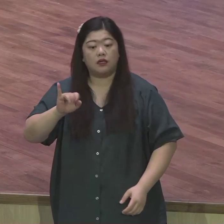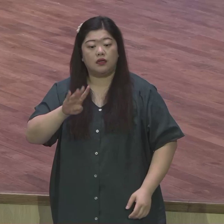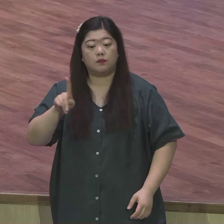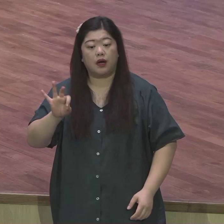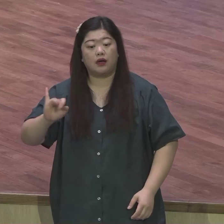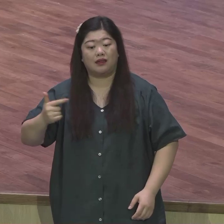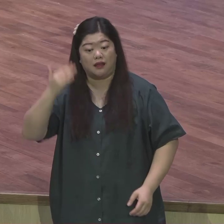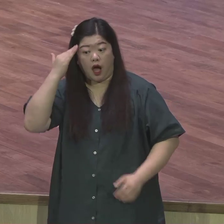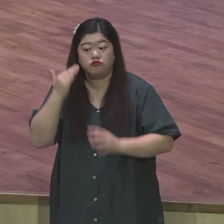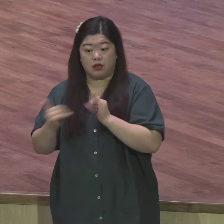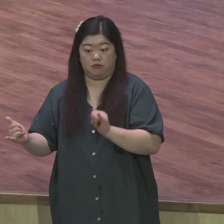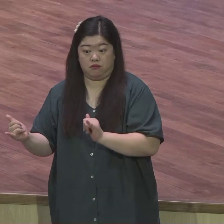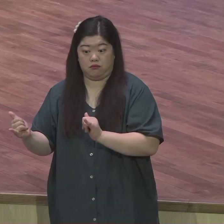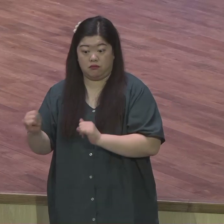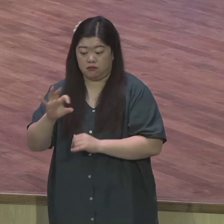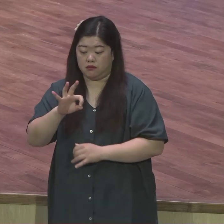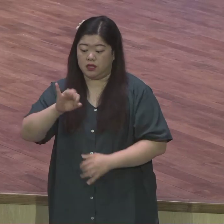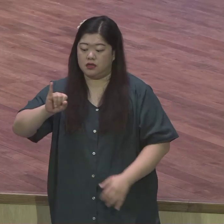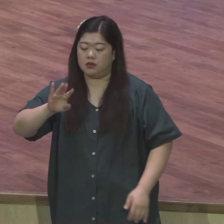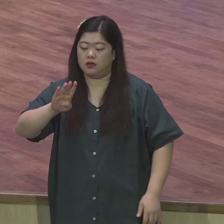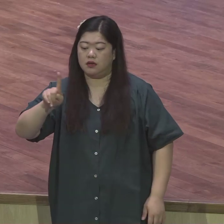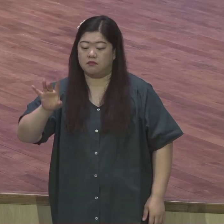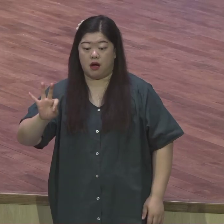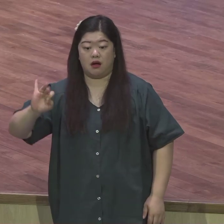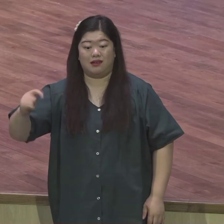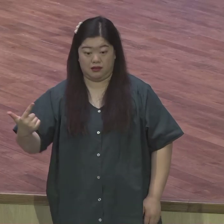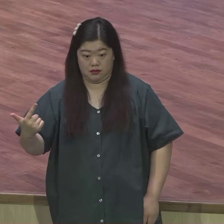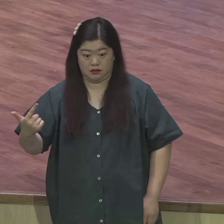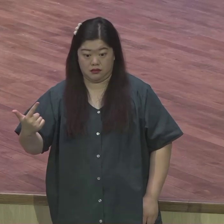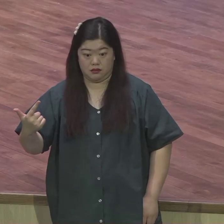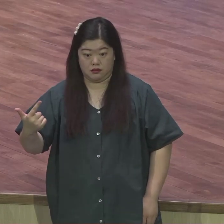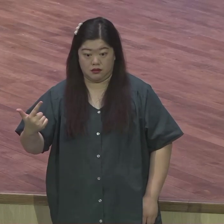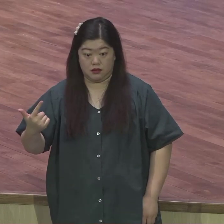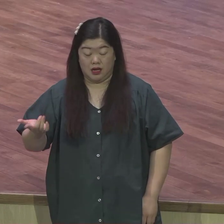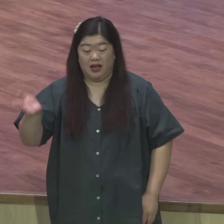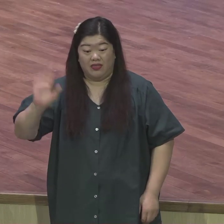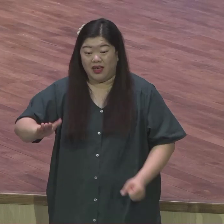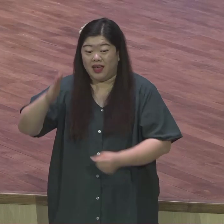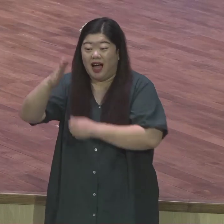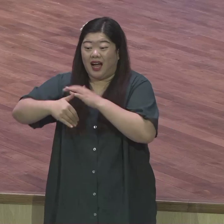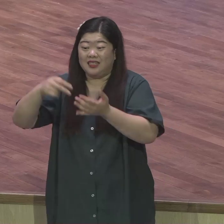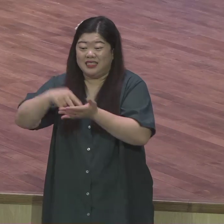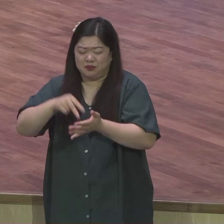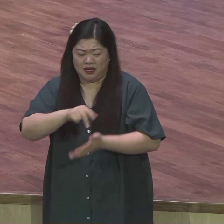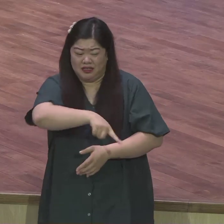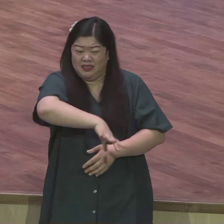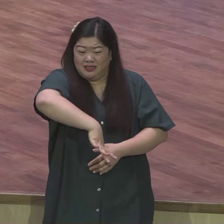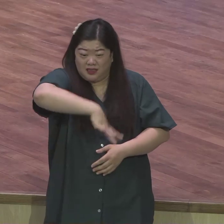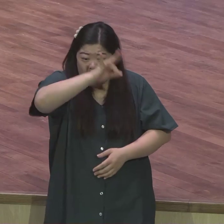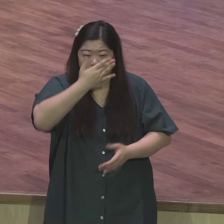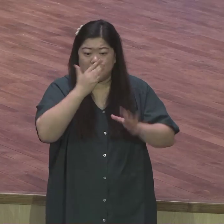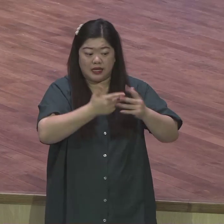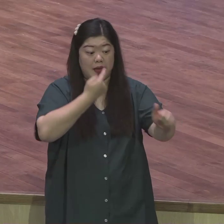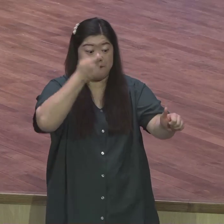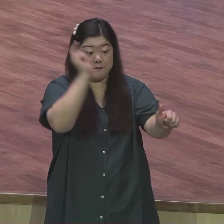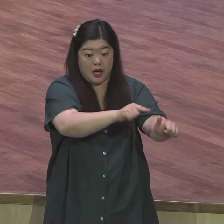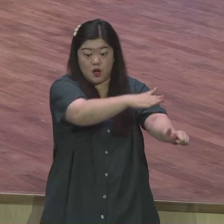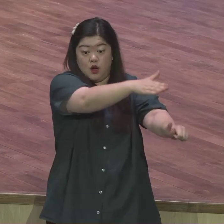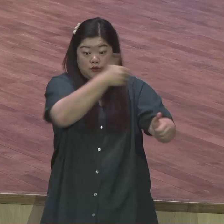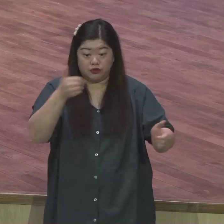그런데 하나님께서 이스라엘을 안 믿으니까 육신적 이스라엘을 통해서 거기다 오셨고 인류를 구원하기에